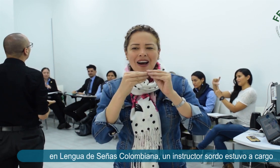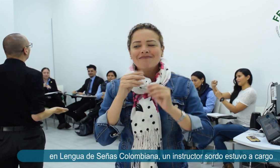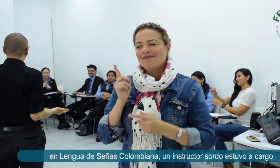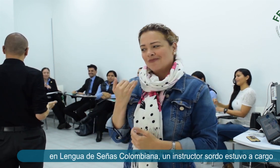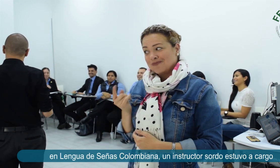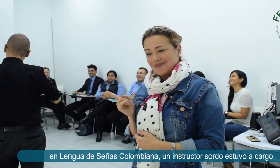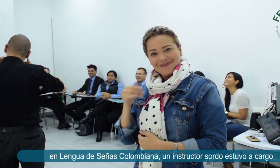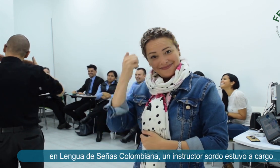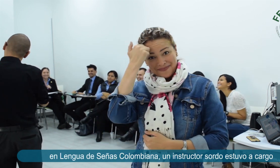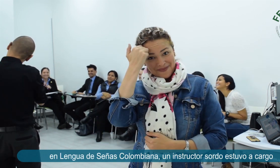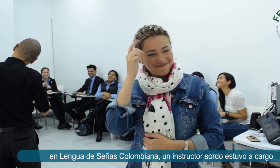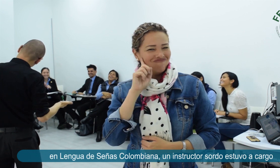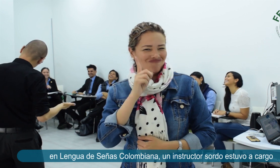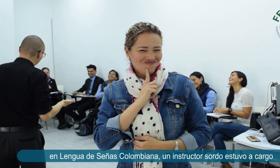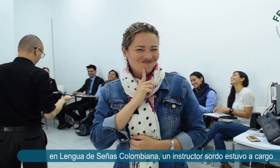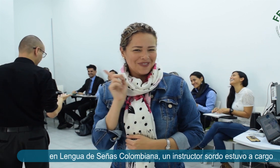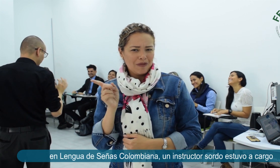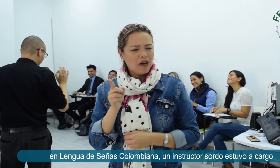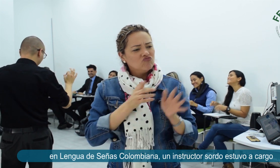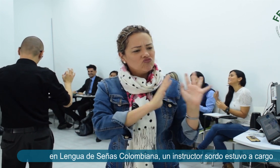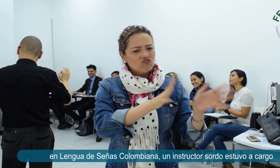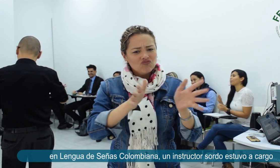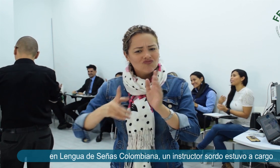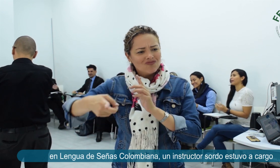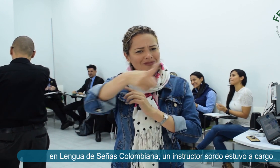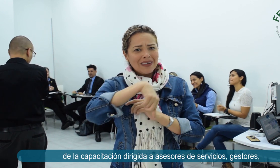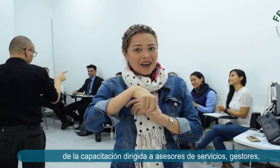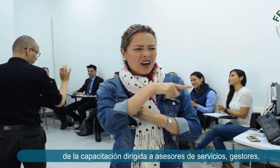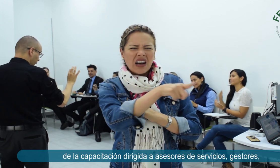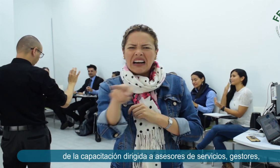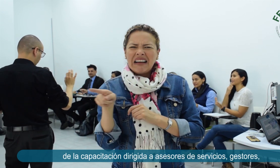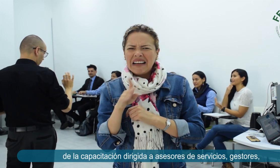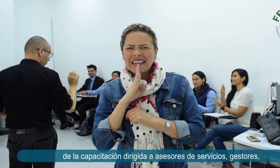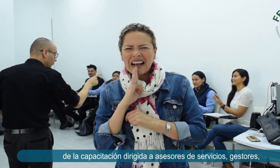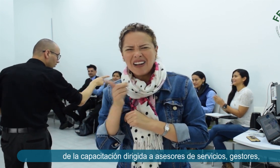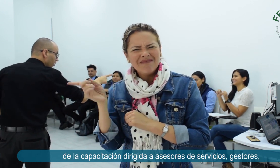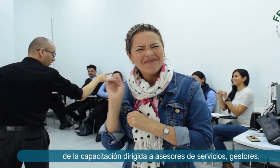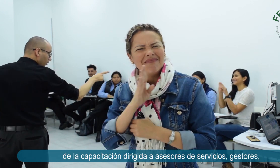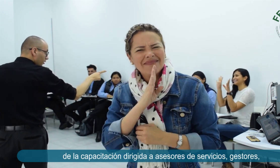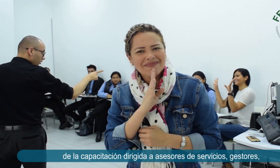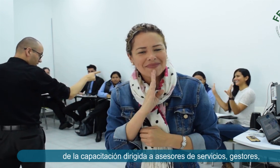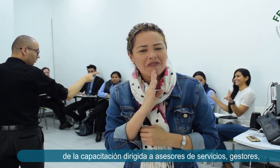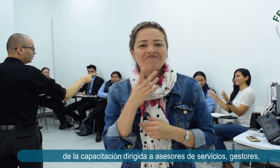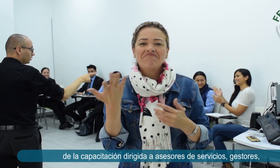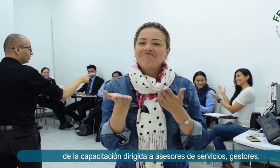Un instructor sordo estuvo a cargo de la capacitación dirigida a asesores de servicios,